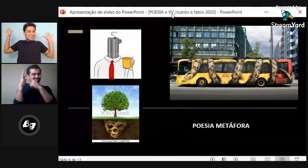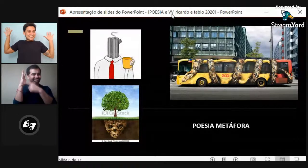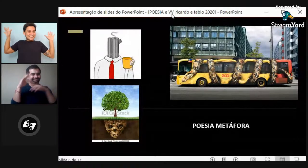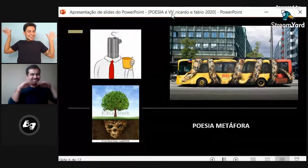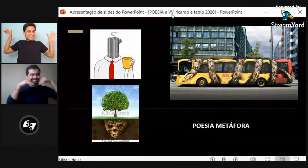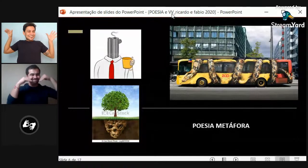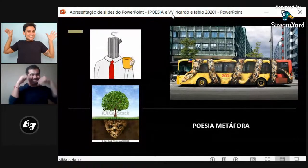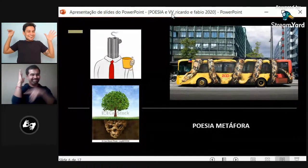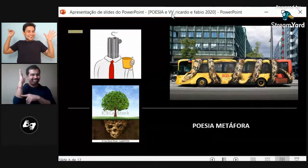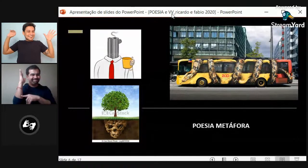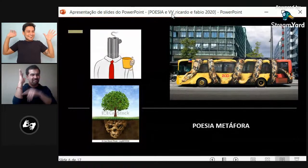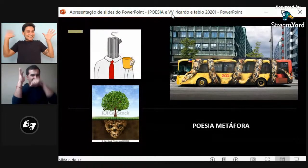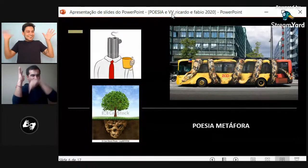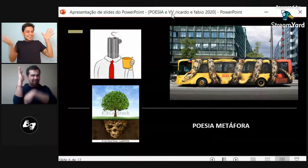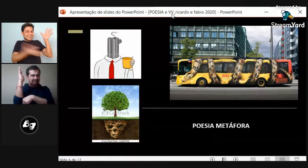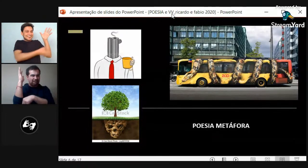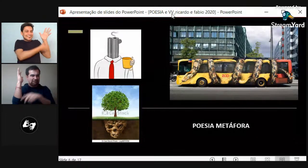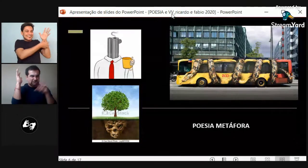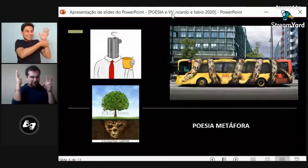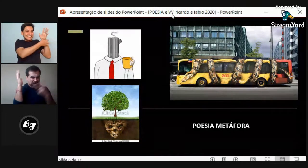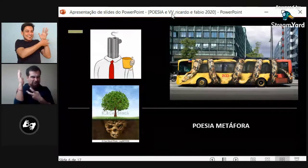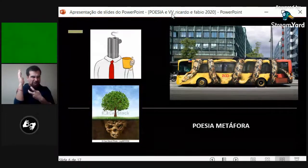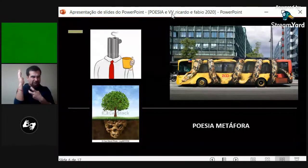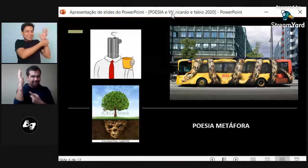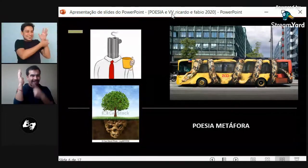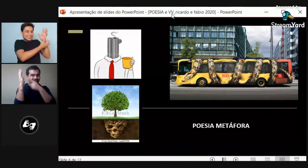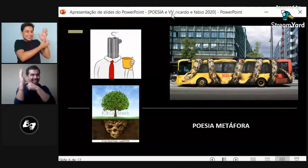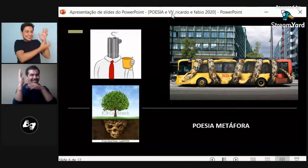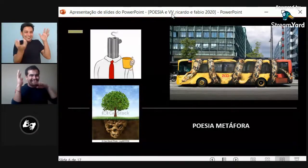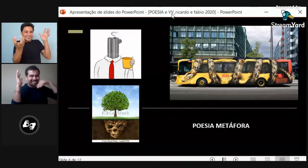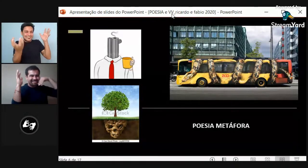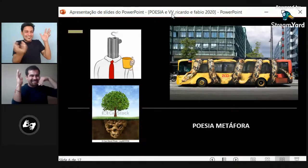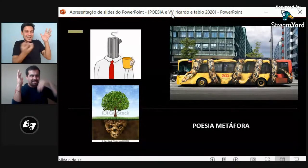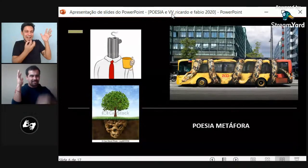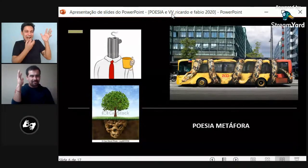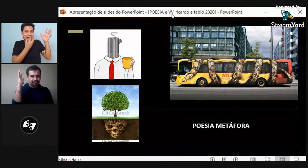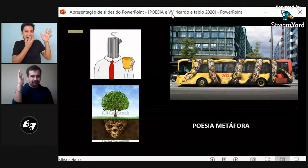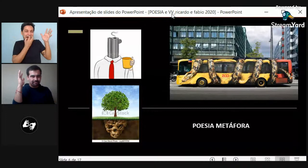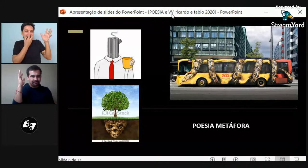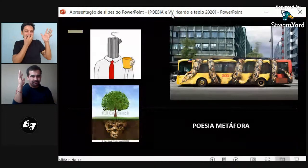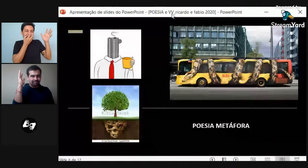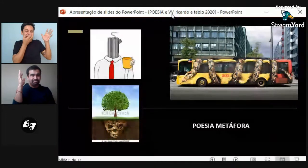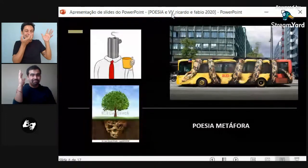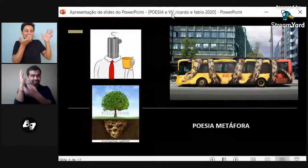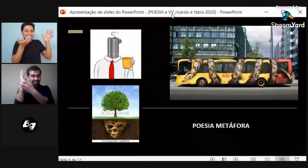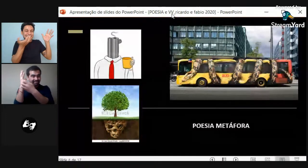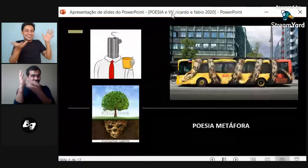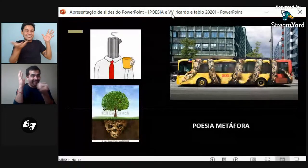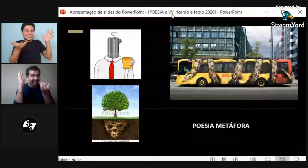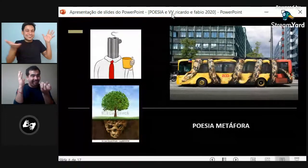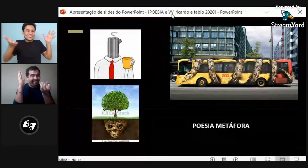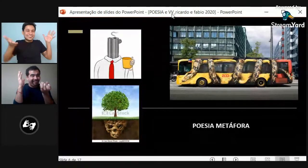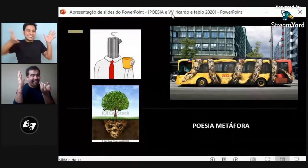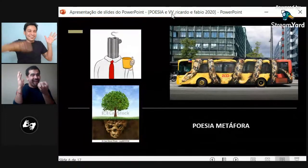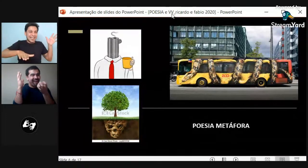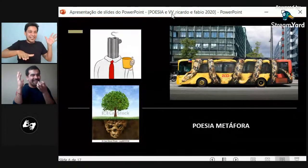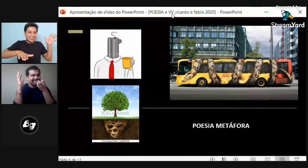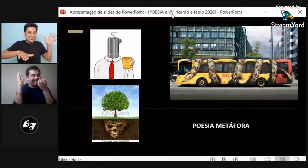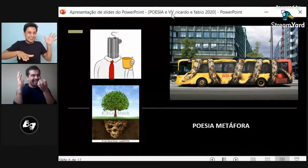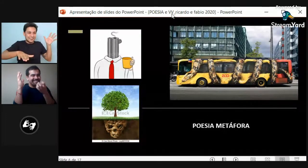Bastante terrorífica. Es como una transformación. Entre lo que hay abajo y lo que hay arriba. Entonces, por ejemplo, arriba aparece una